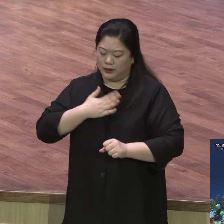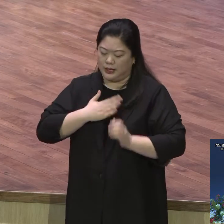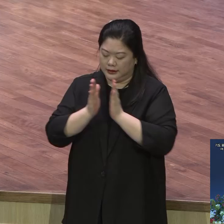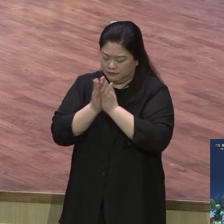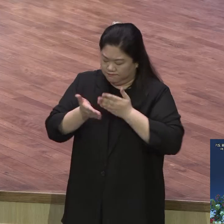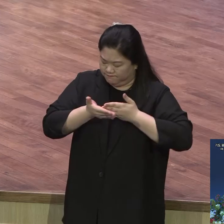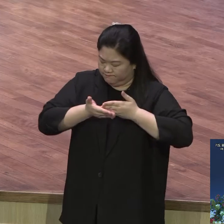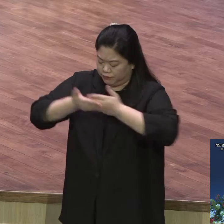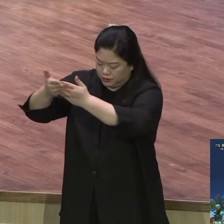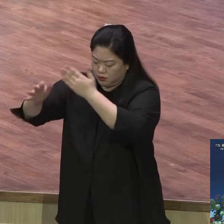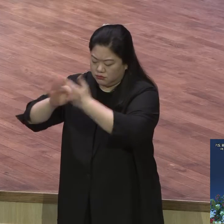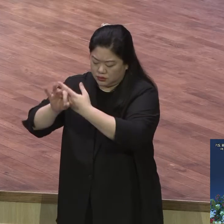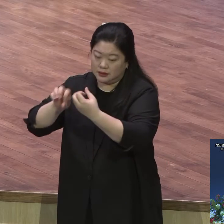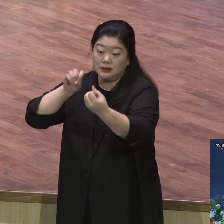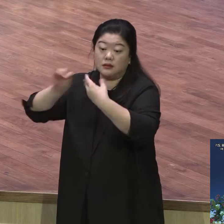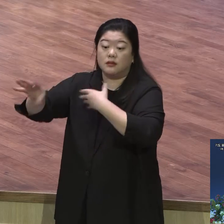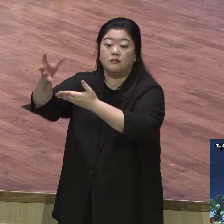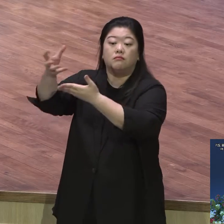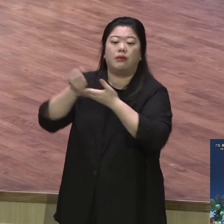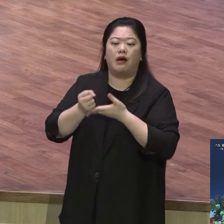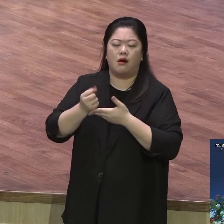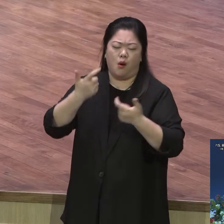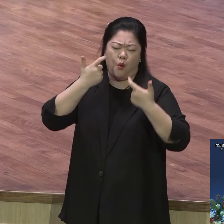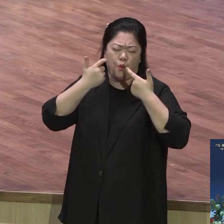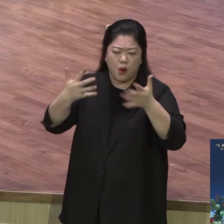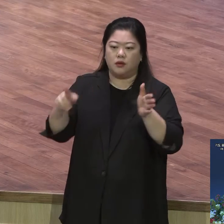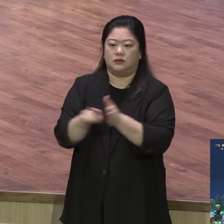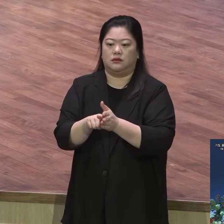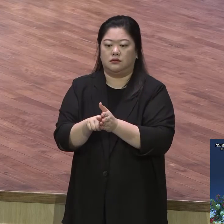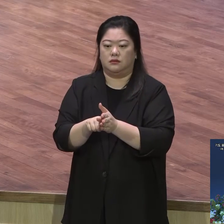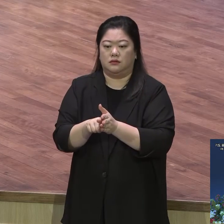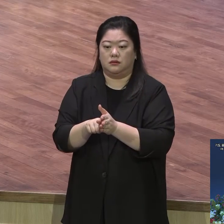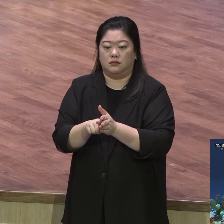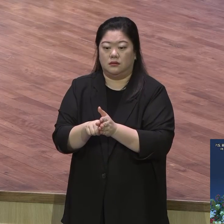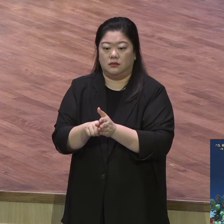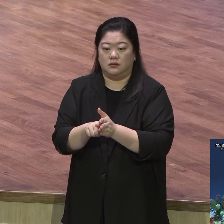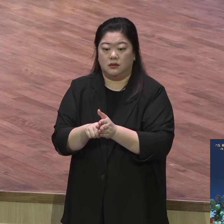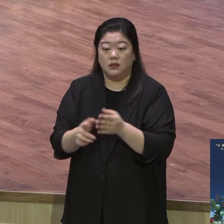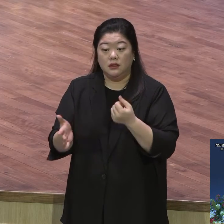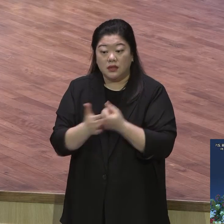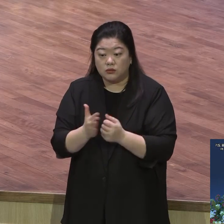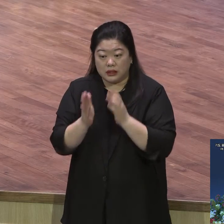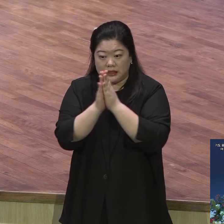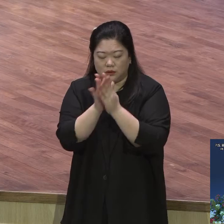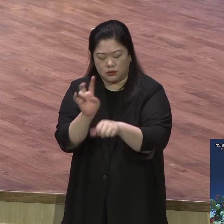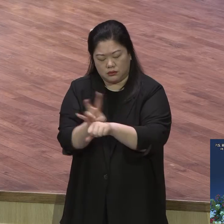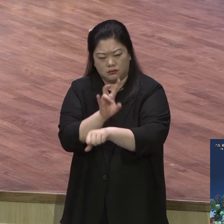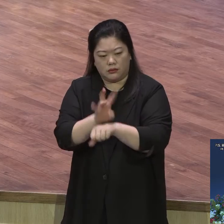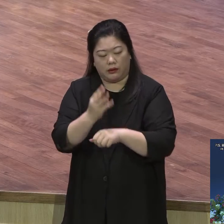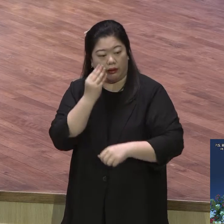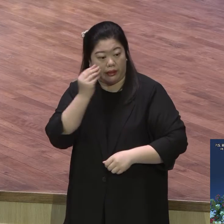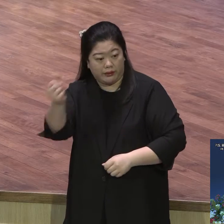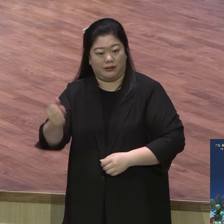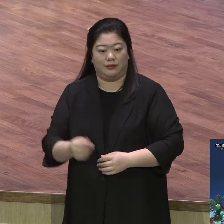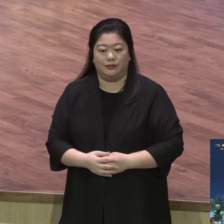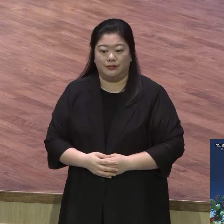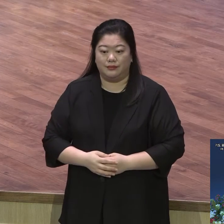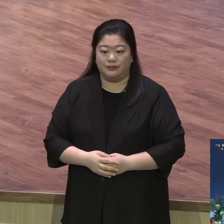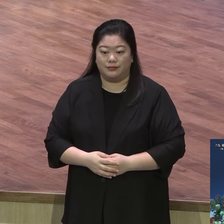24기도였어요. 확신이기 때문에 늘 24기도 그러니까 어떻게 돼요? 그